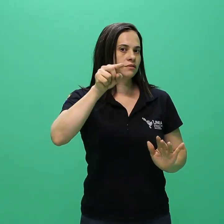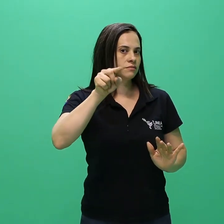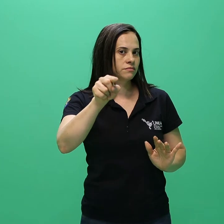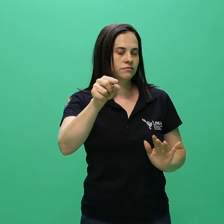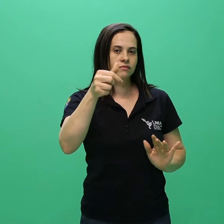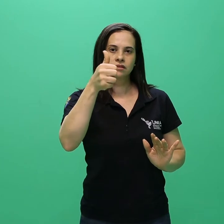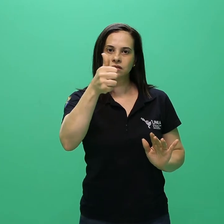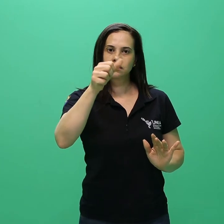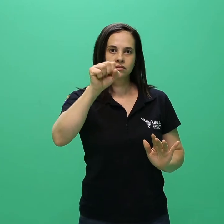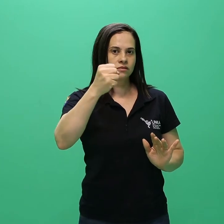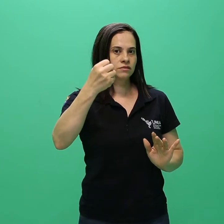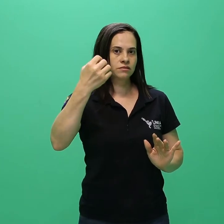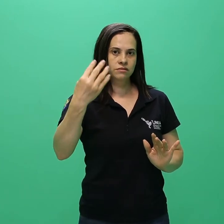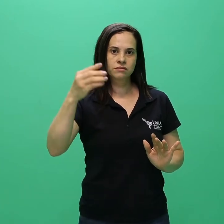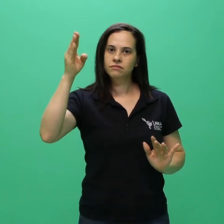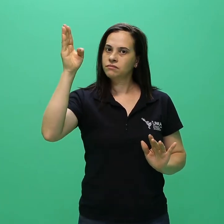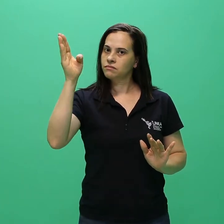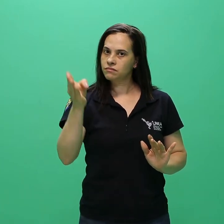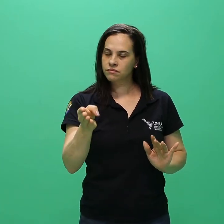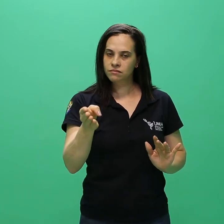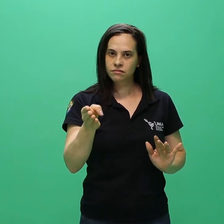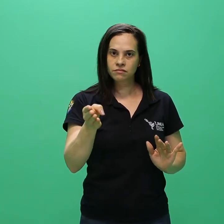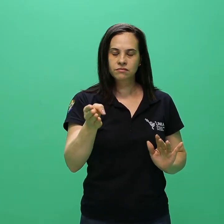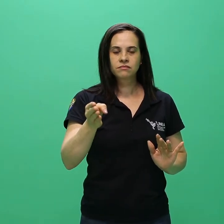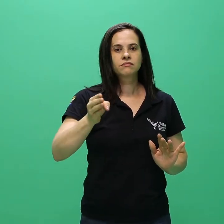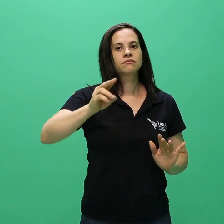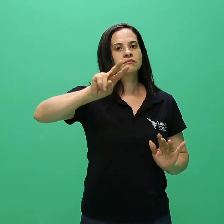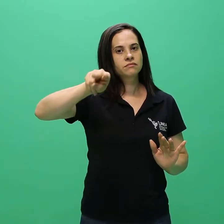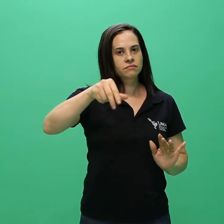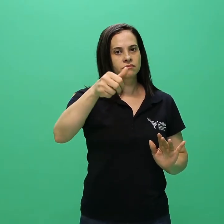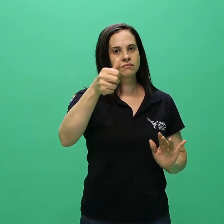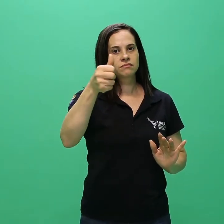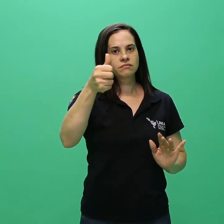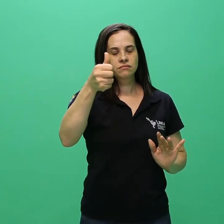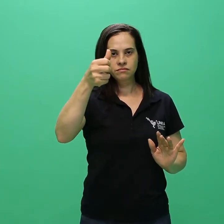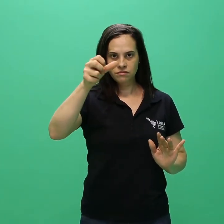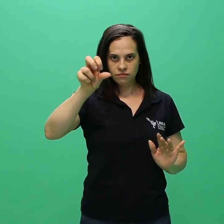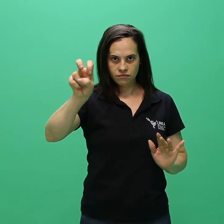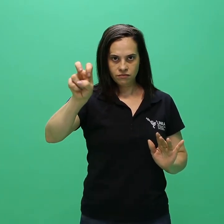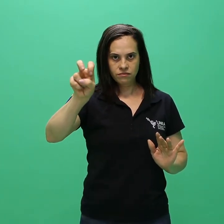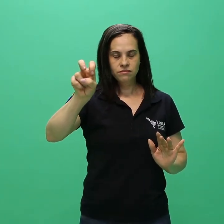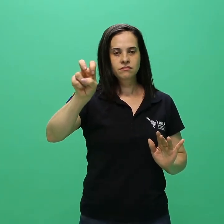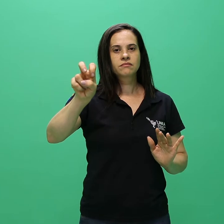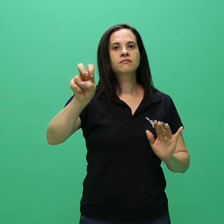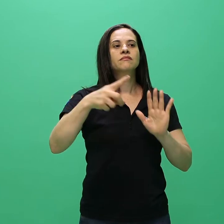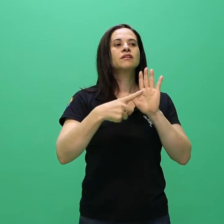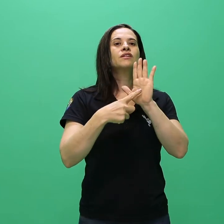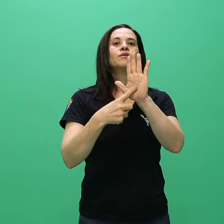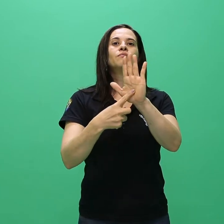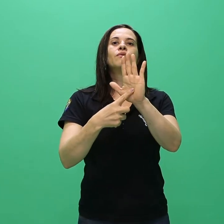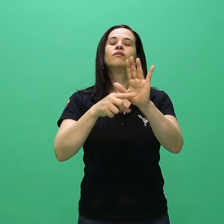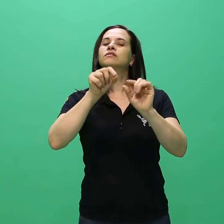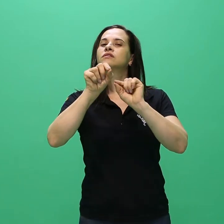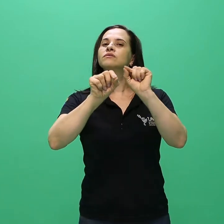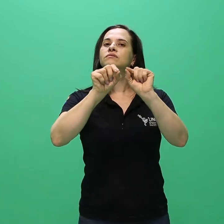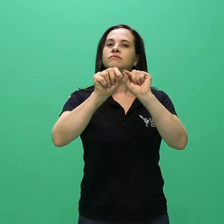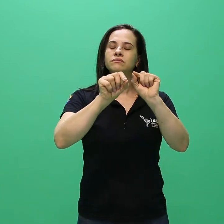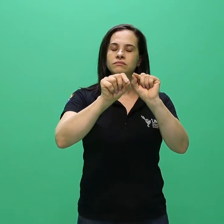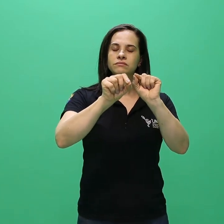de 2015, a qual estabelece que, no caso de empate no processo seletivo, as